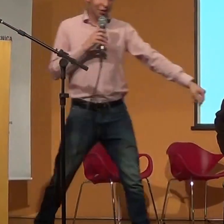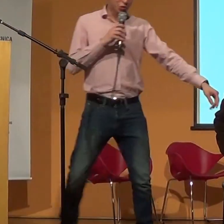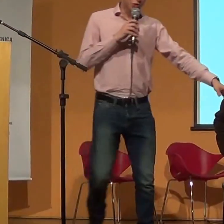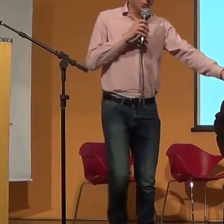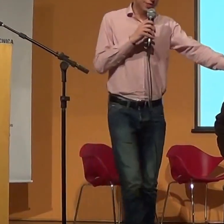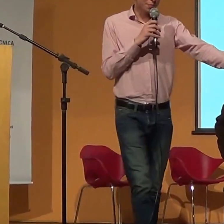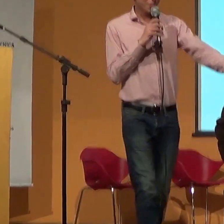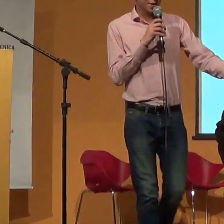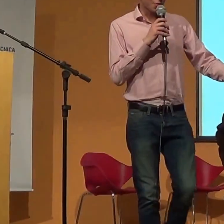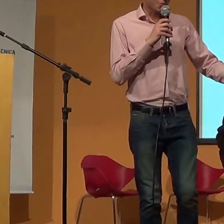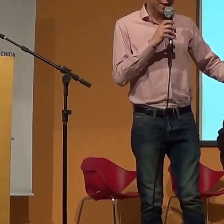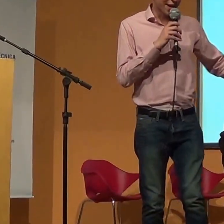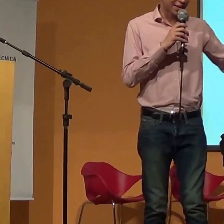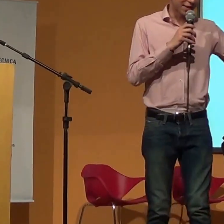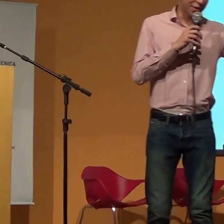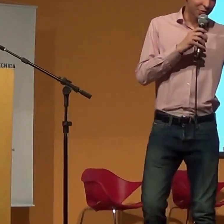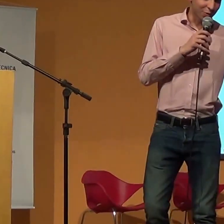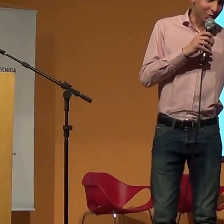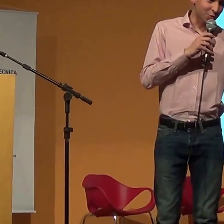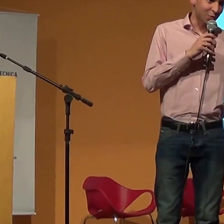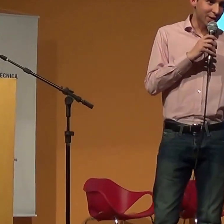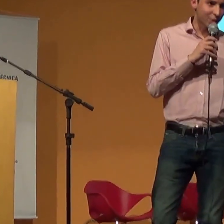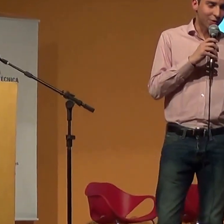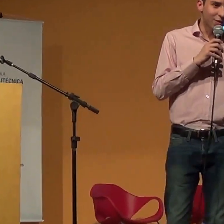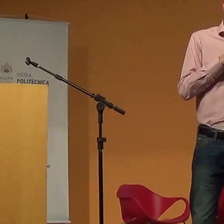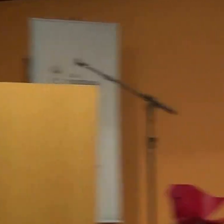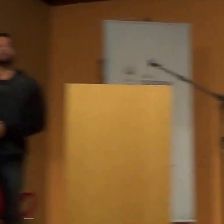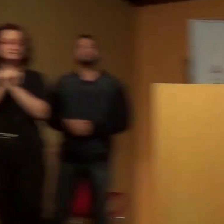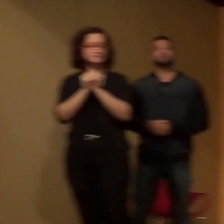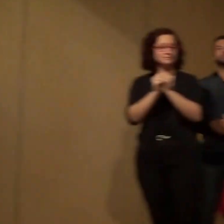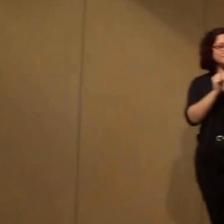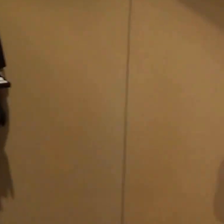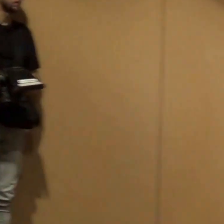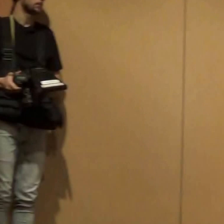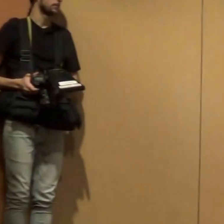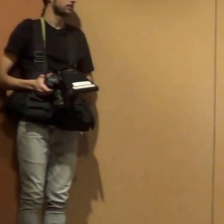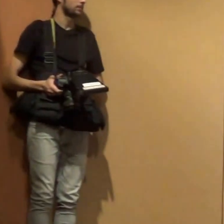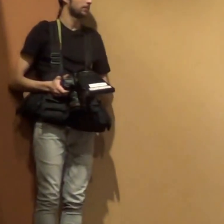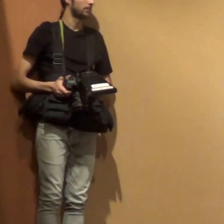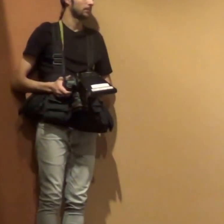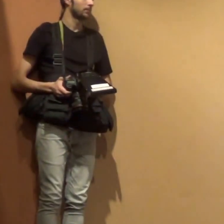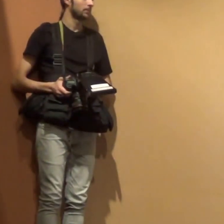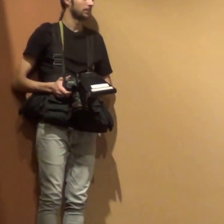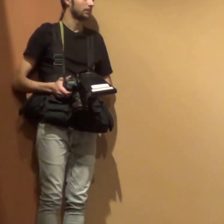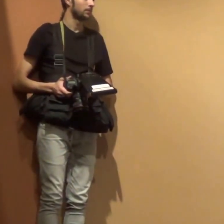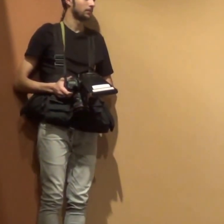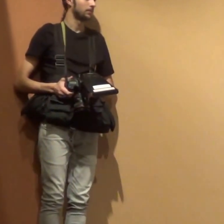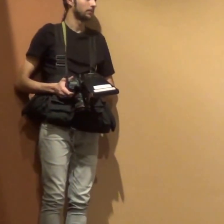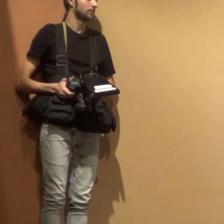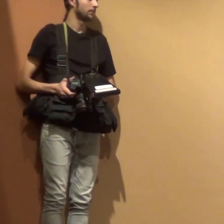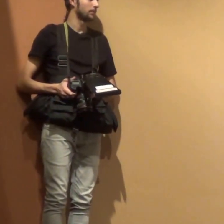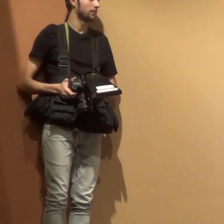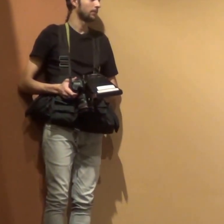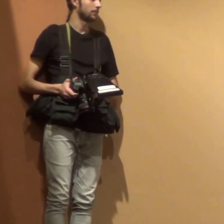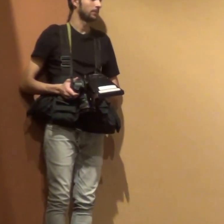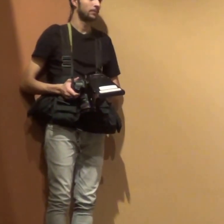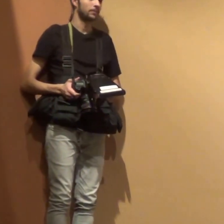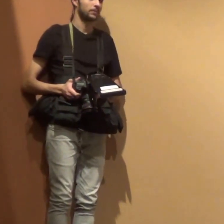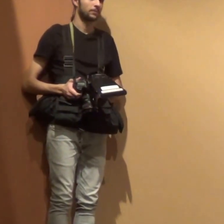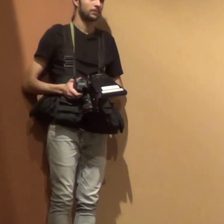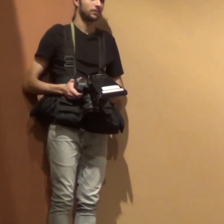E eu chamo também para acompanhar aqui o nosso querido Paralimpíadas, o Gilberto, da Associação